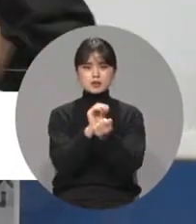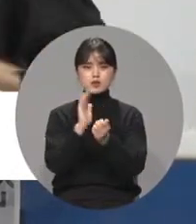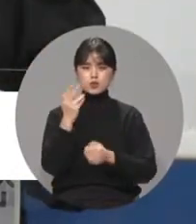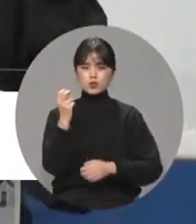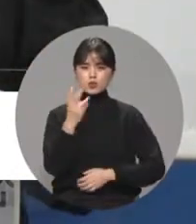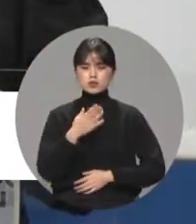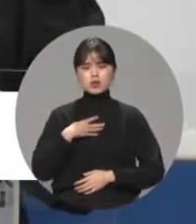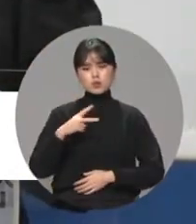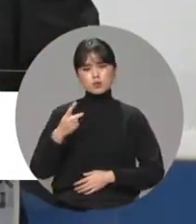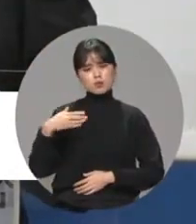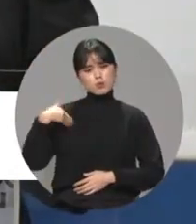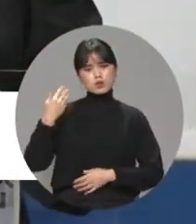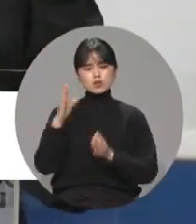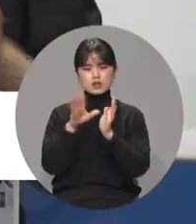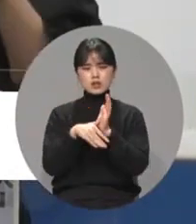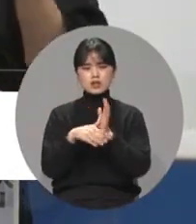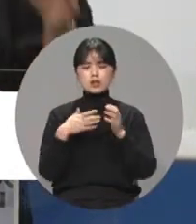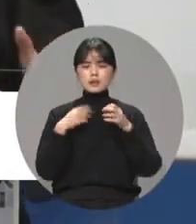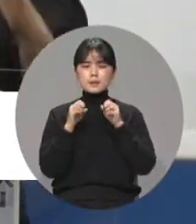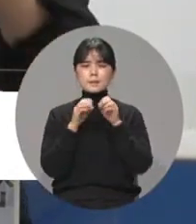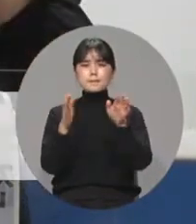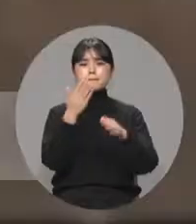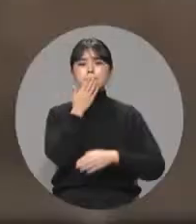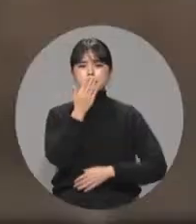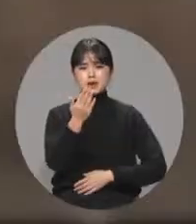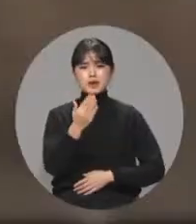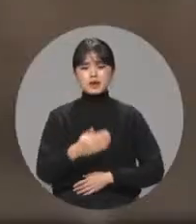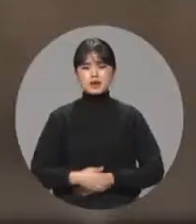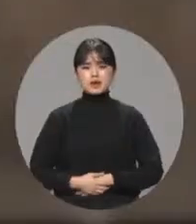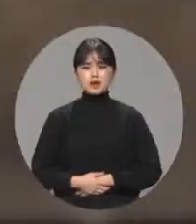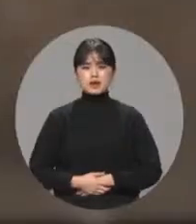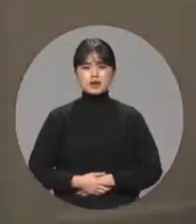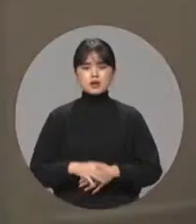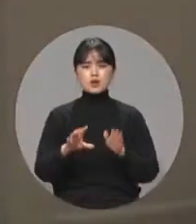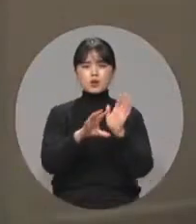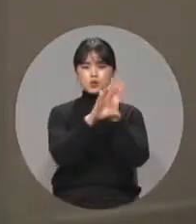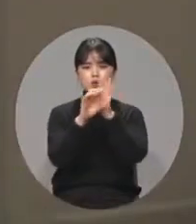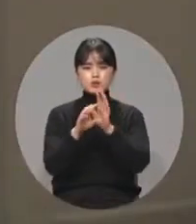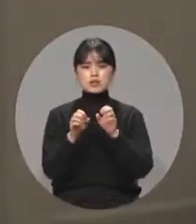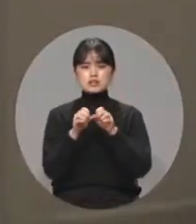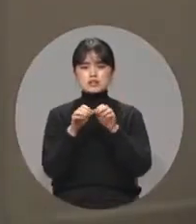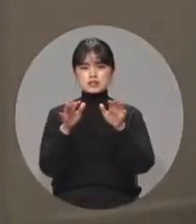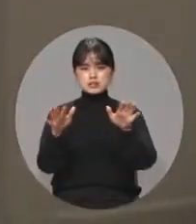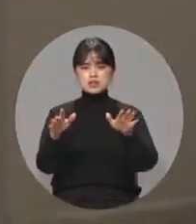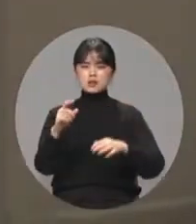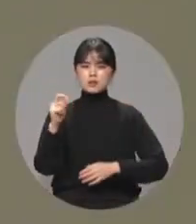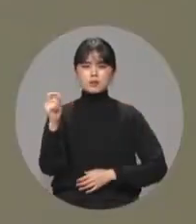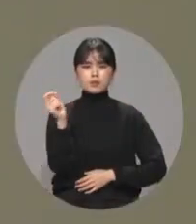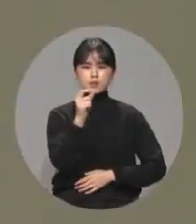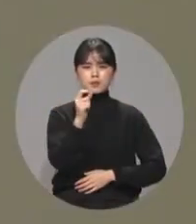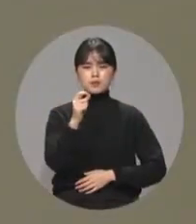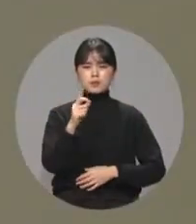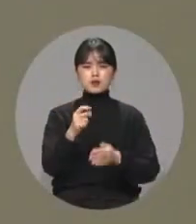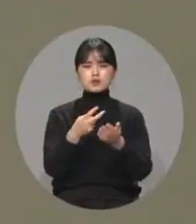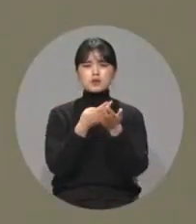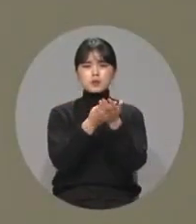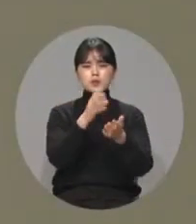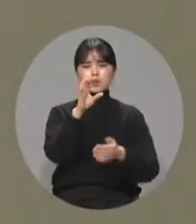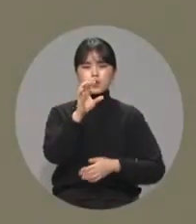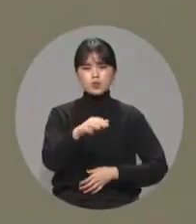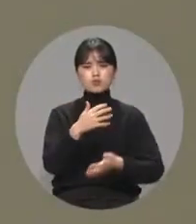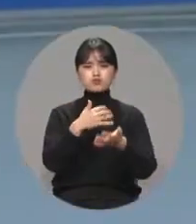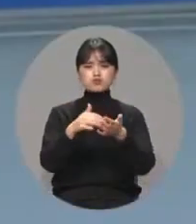가족에게 바이러스를 옮길 수도 있습니다. 코로나19 증가세가 속도가 붙어 병상이 한